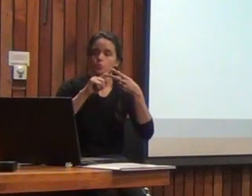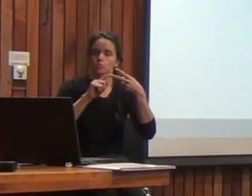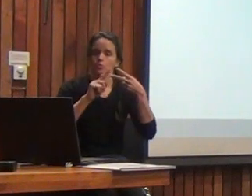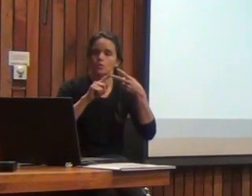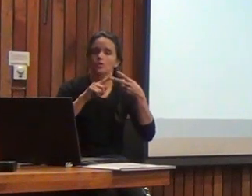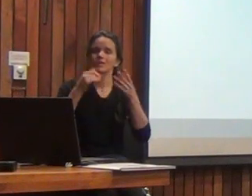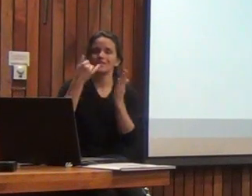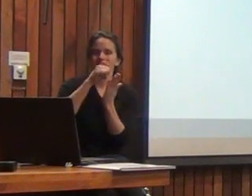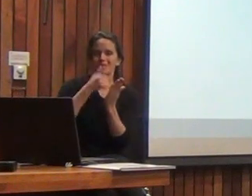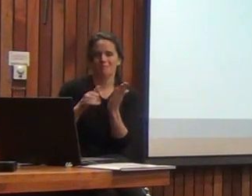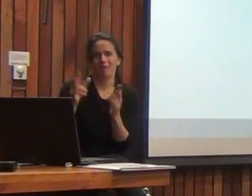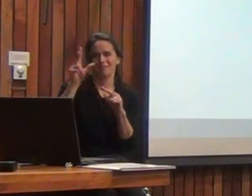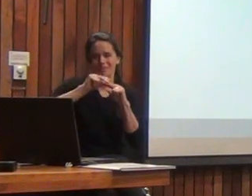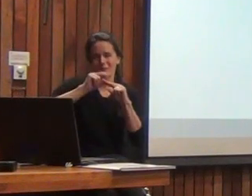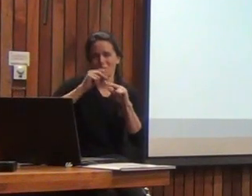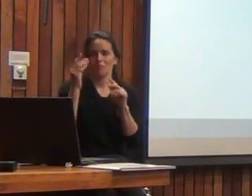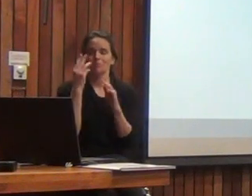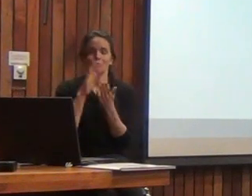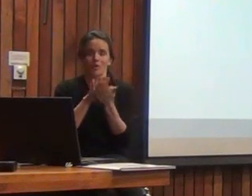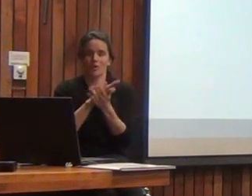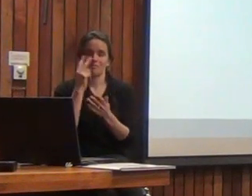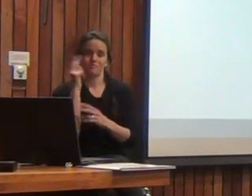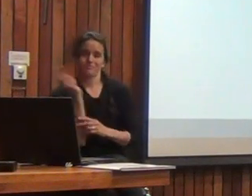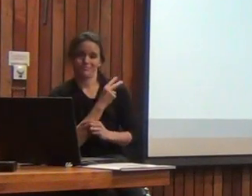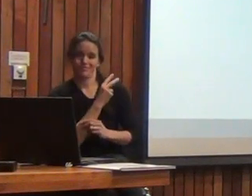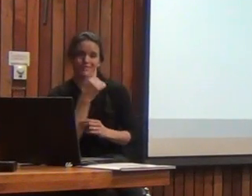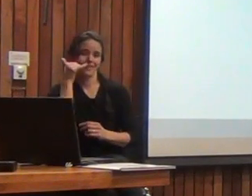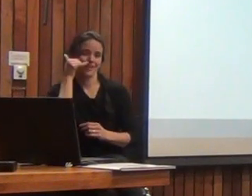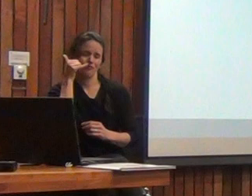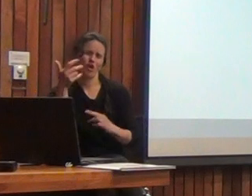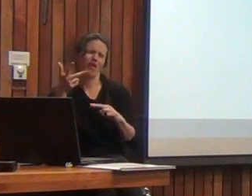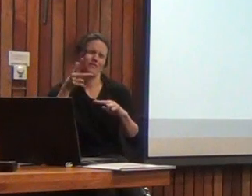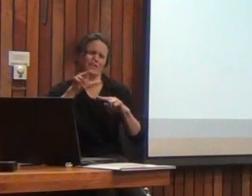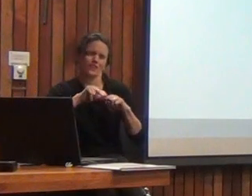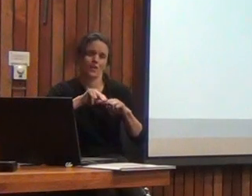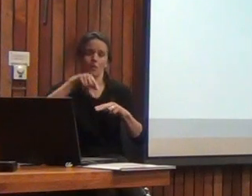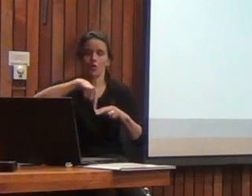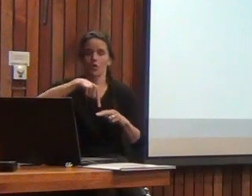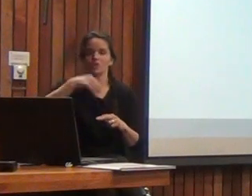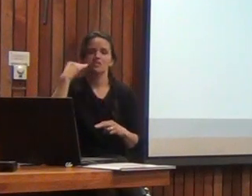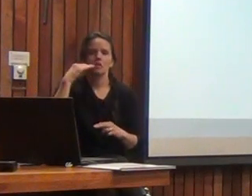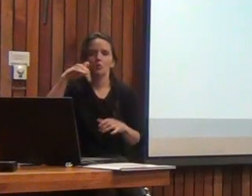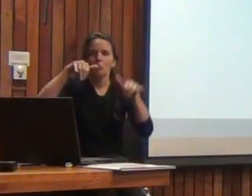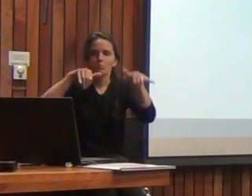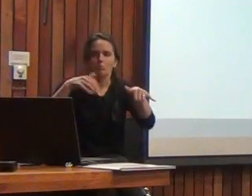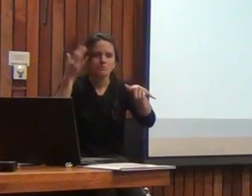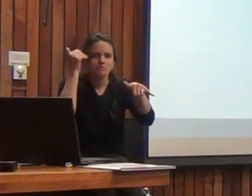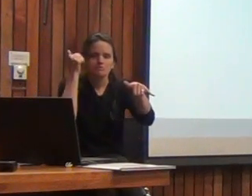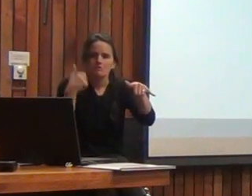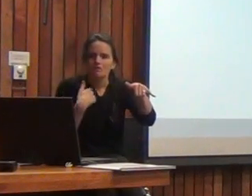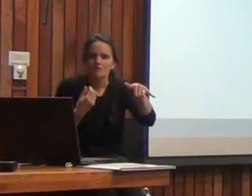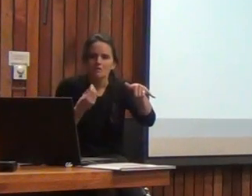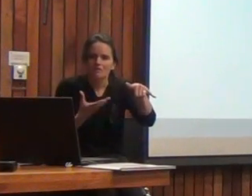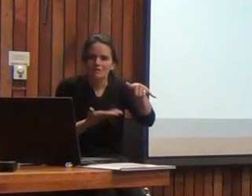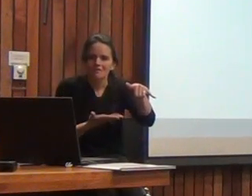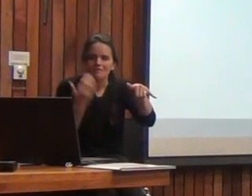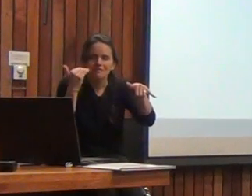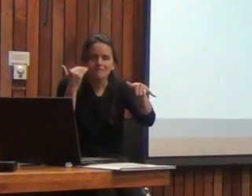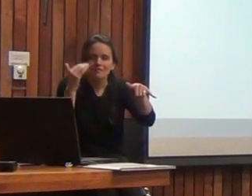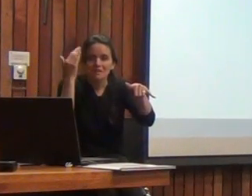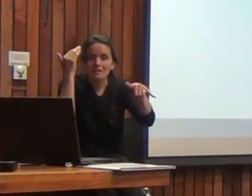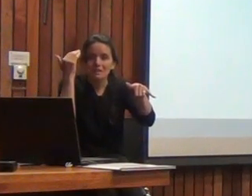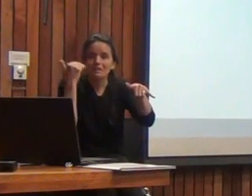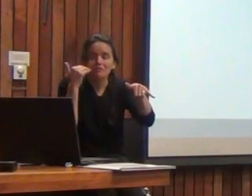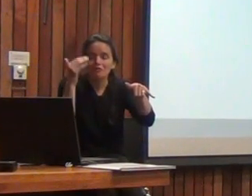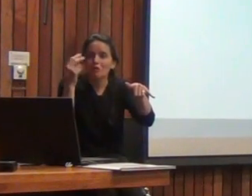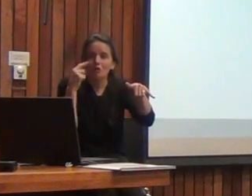obsolescencia de los ítems, este es un ítem del WIS-3, todos nos reímos, ¿cierto? Porque hoy día a los niños se les pregunta, ¿y qué les falta a esto? Y en realidad el niño entiende porque no lo conoce,